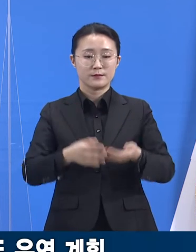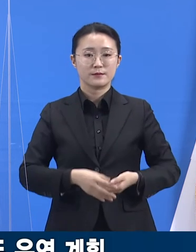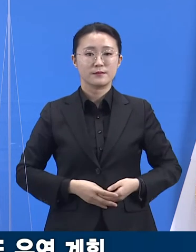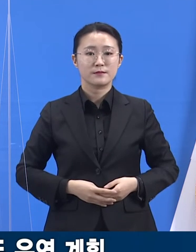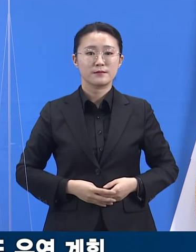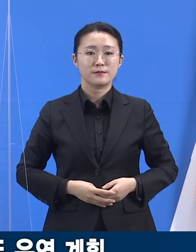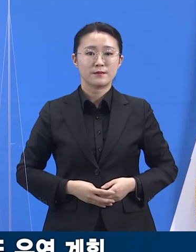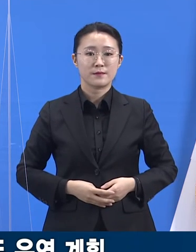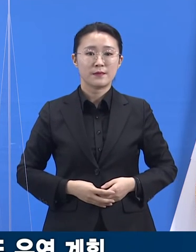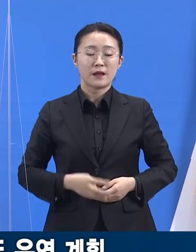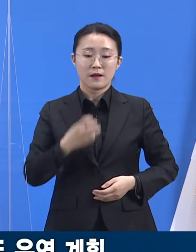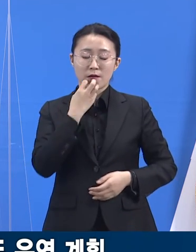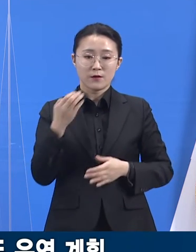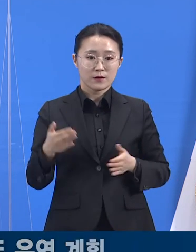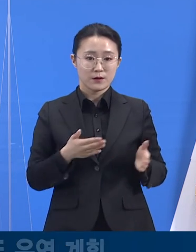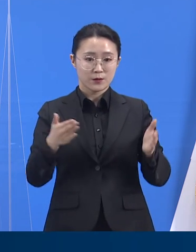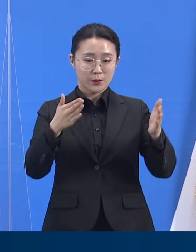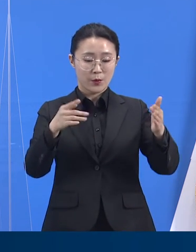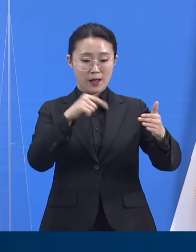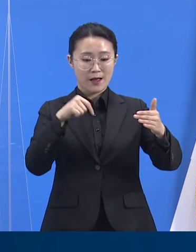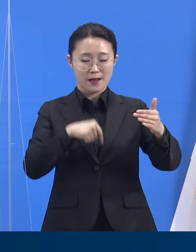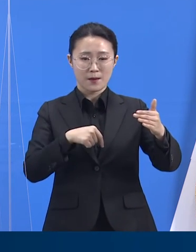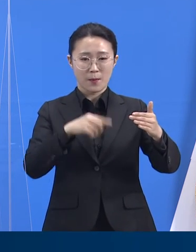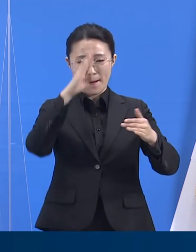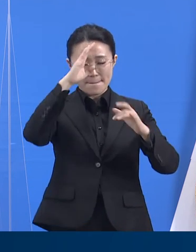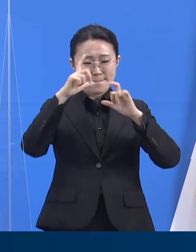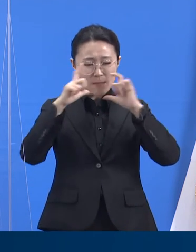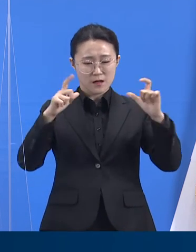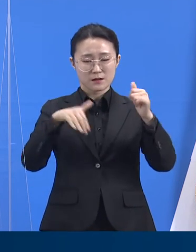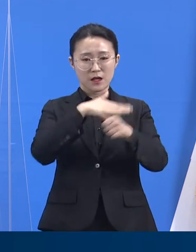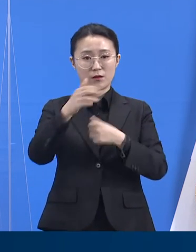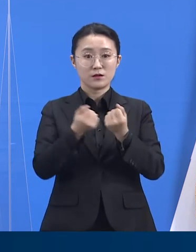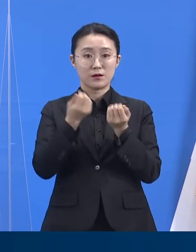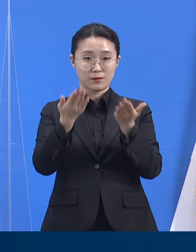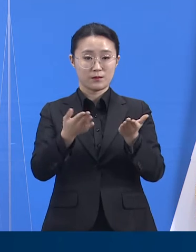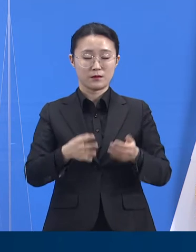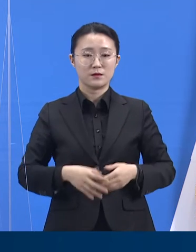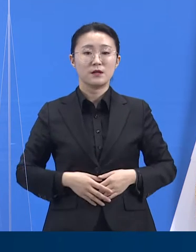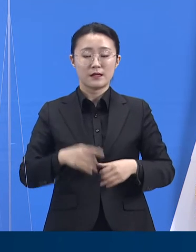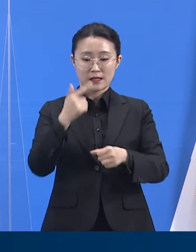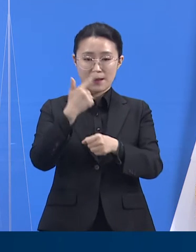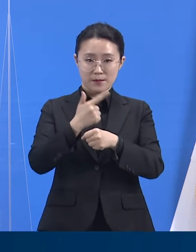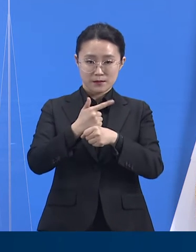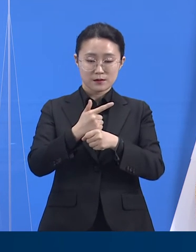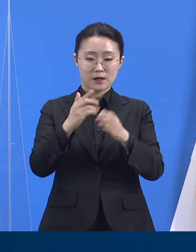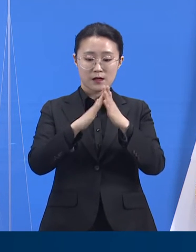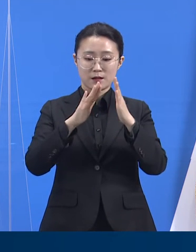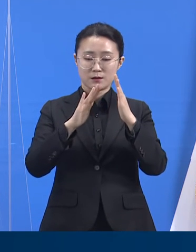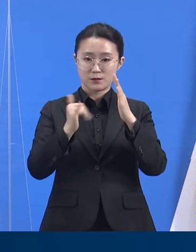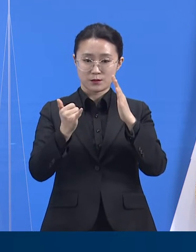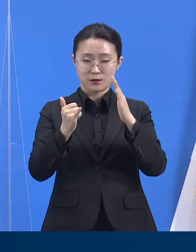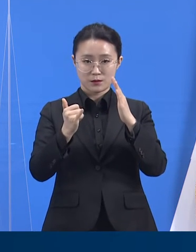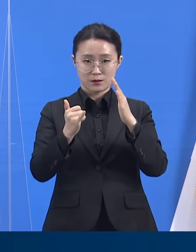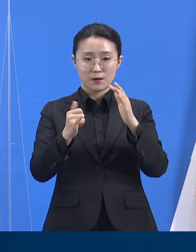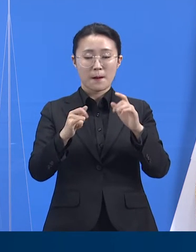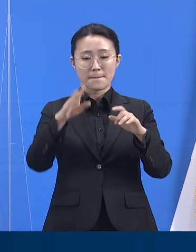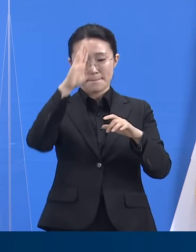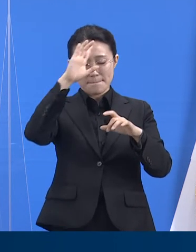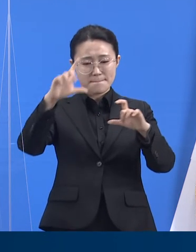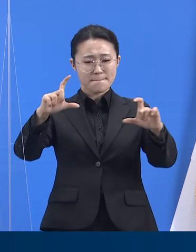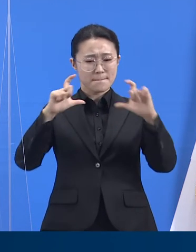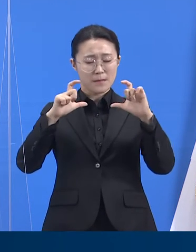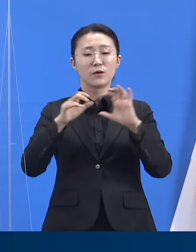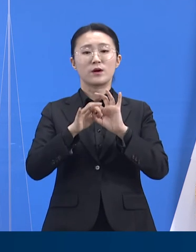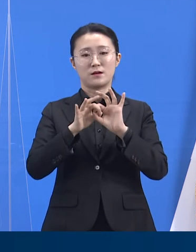도내 주요 확진 사례에 대해 말씀드리겠습니다. 남양주시 가족 모임 관련 확진 사례입니다. 지난 11일